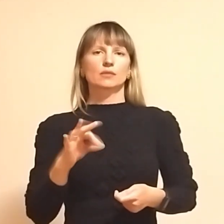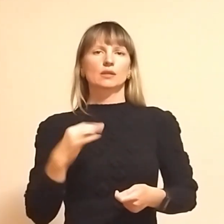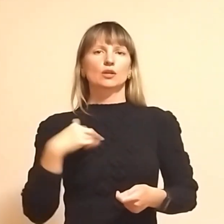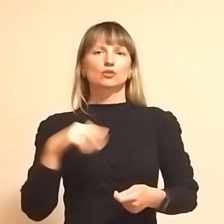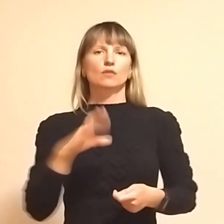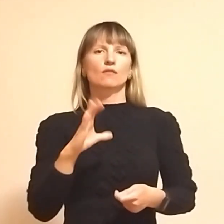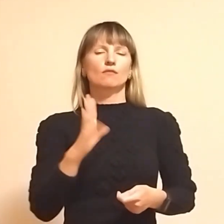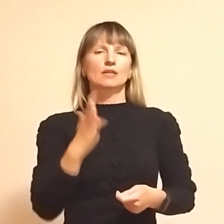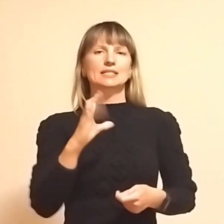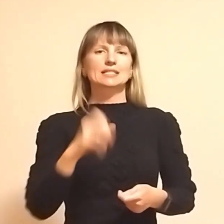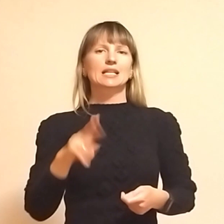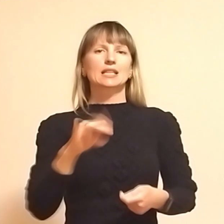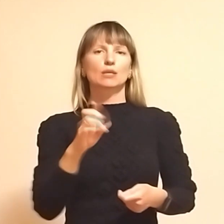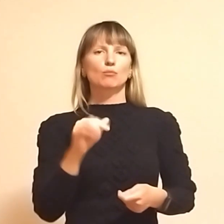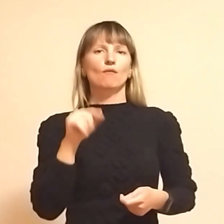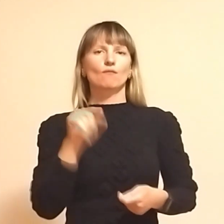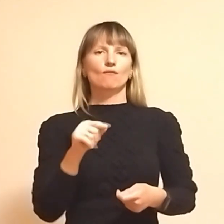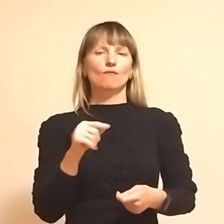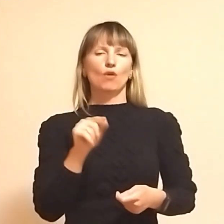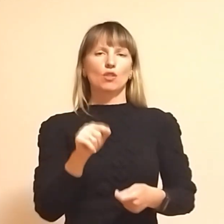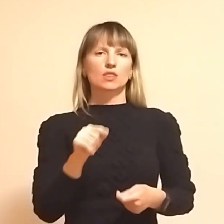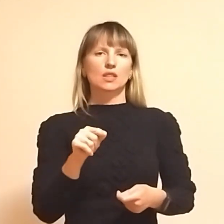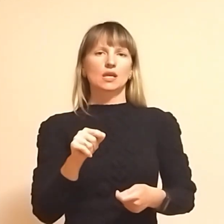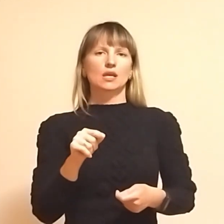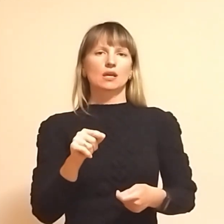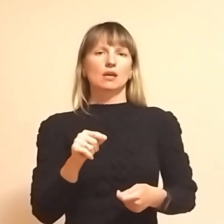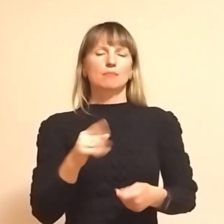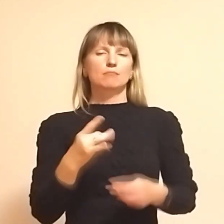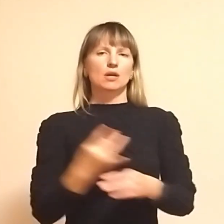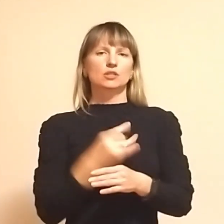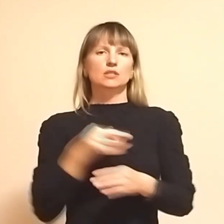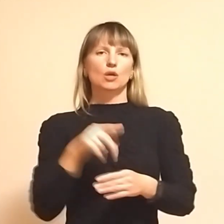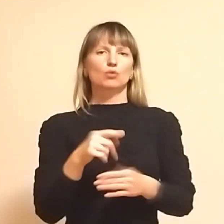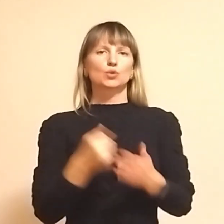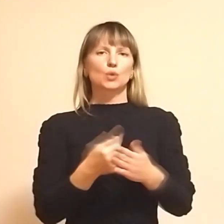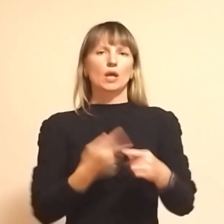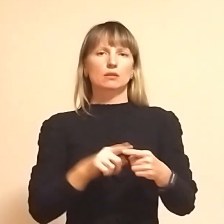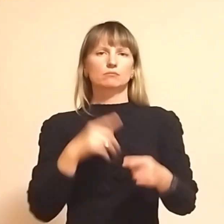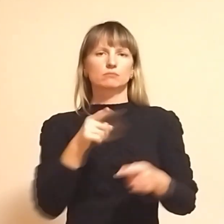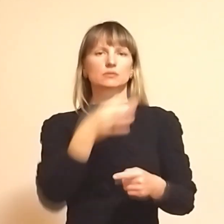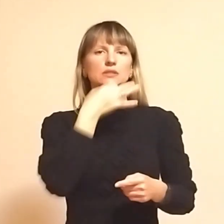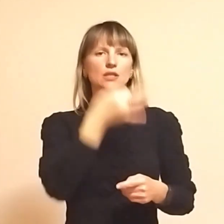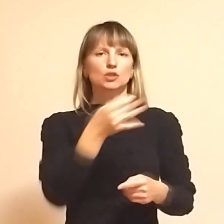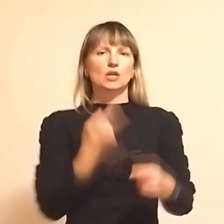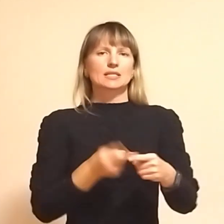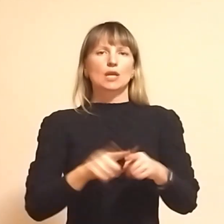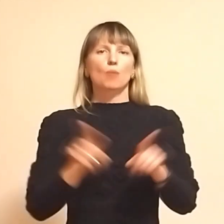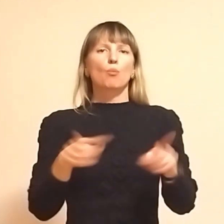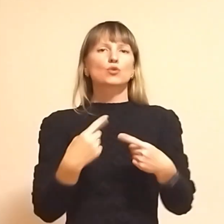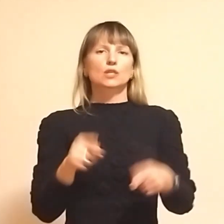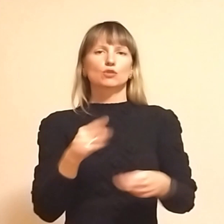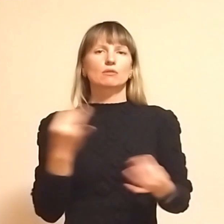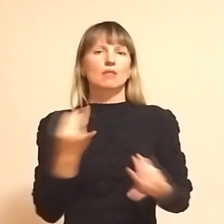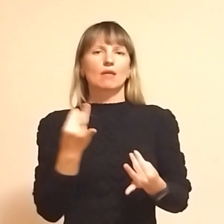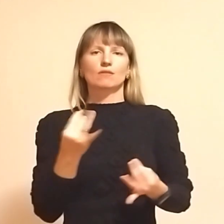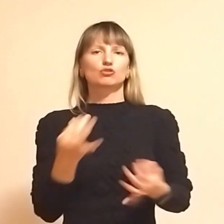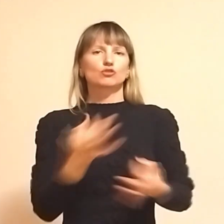садибу, вони, вже це не перший раз, вони заходили до того, їм було сказано, що це музей, нічого таким цікавого немає,